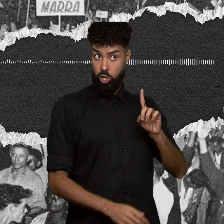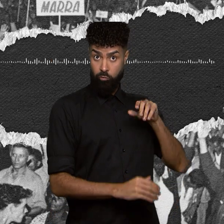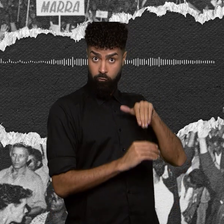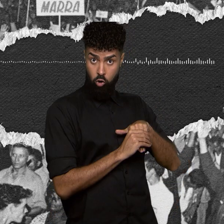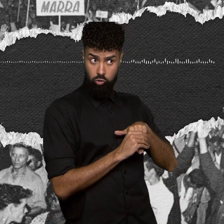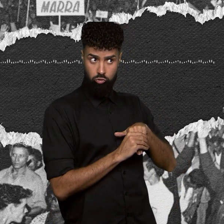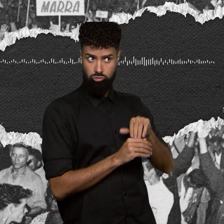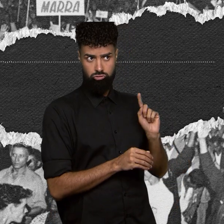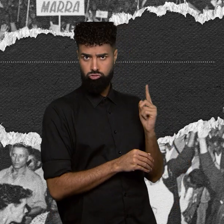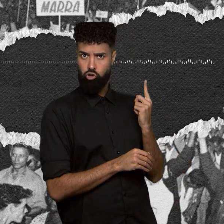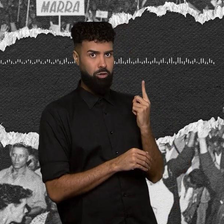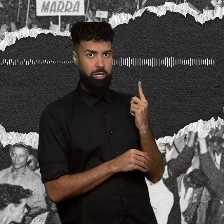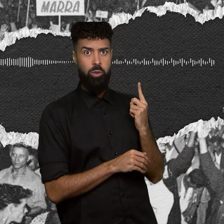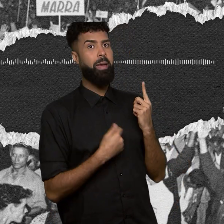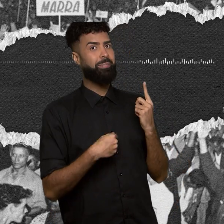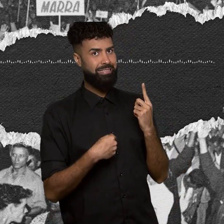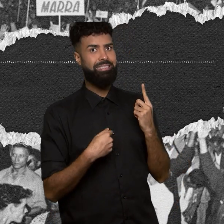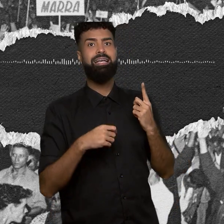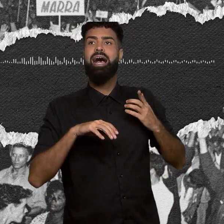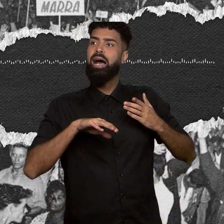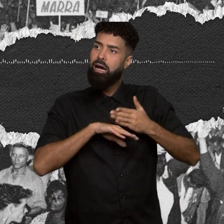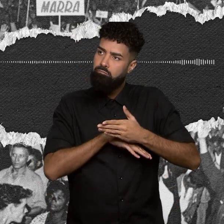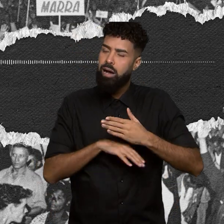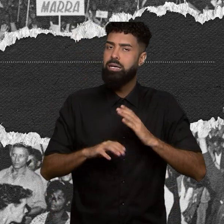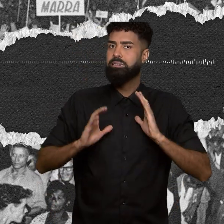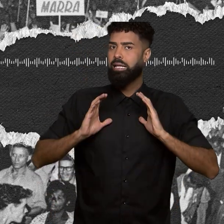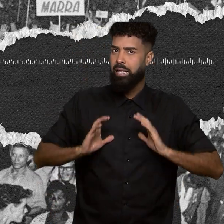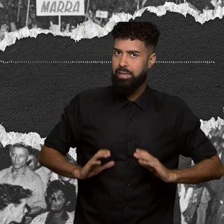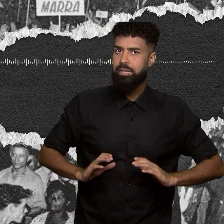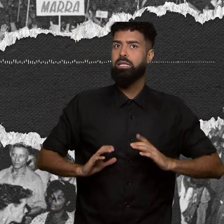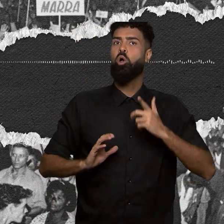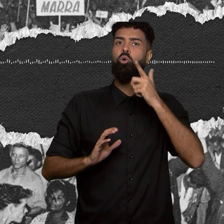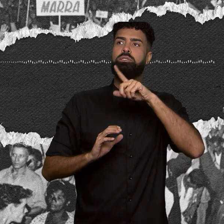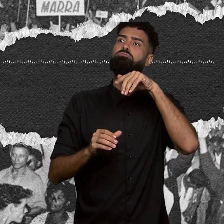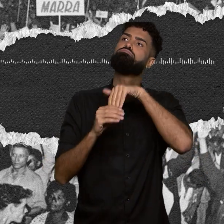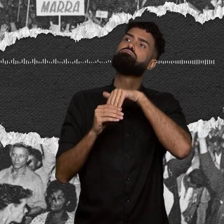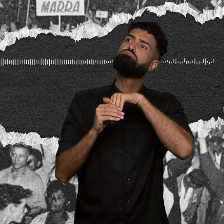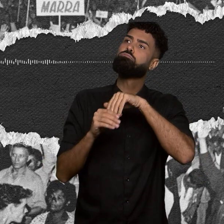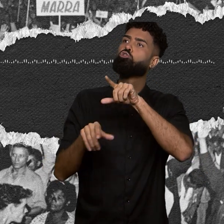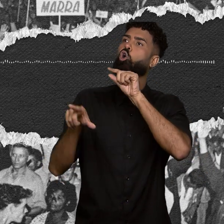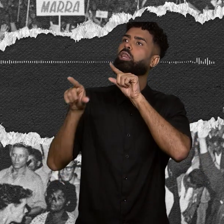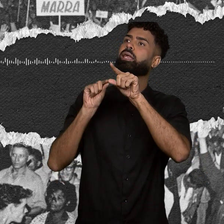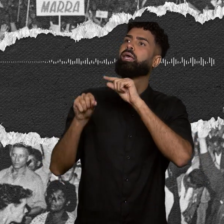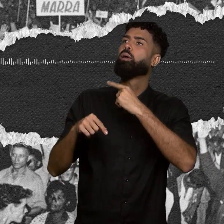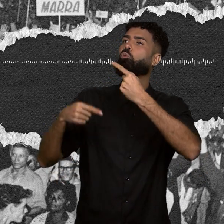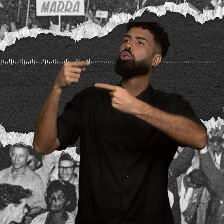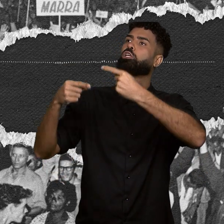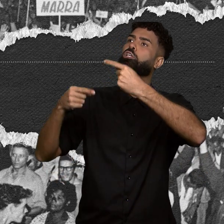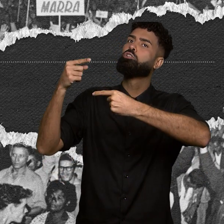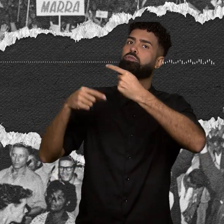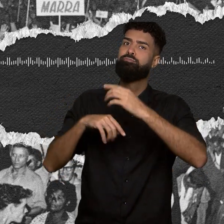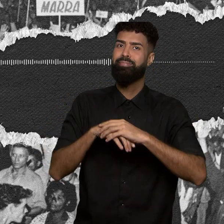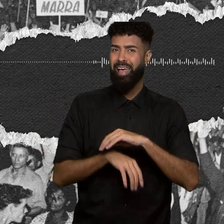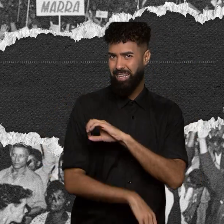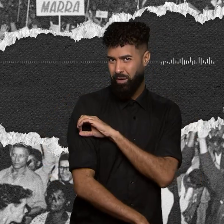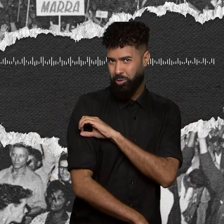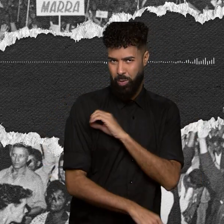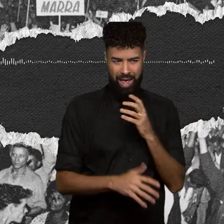preciso acessar a cidadania não só escolhendo governantes. O analfabetismo não era só um obstáculo ao voto, mas a